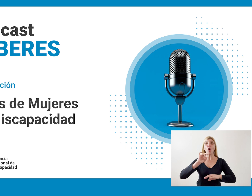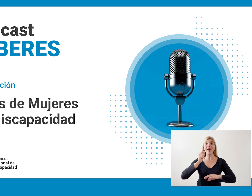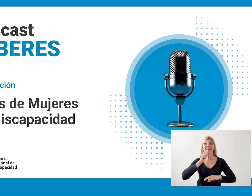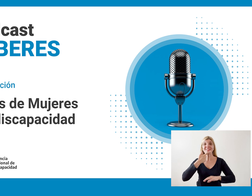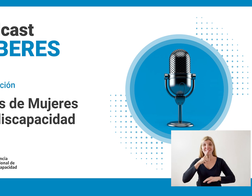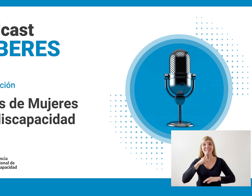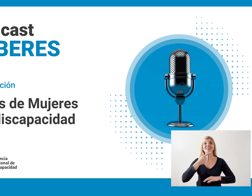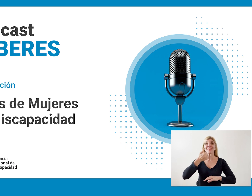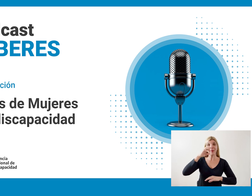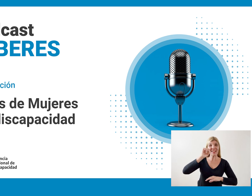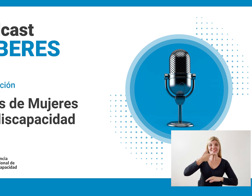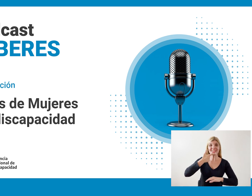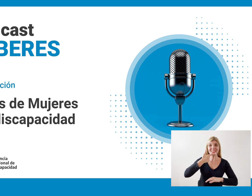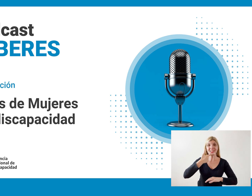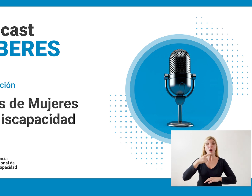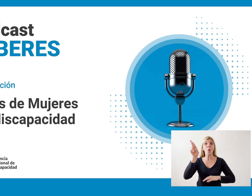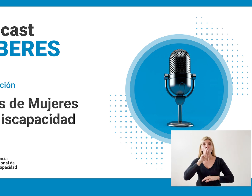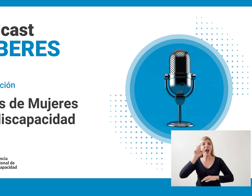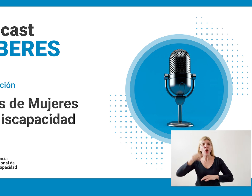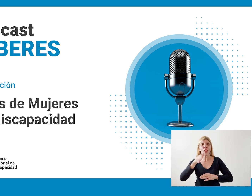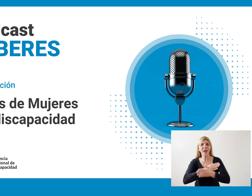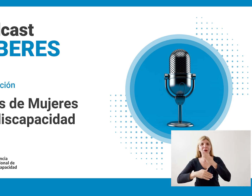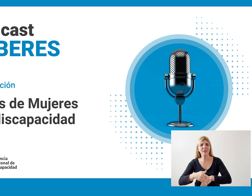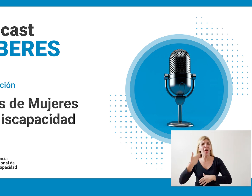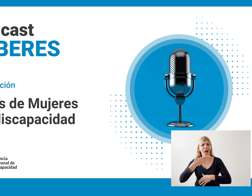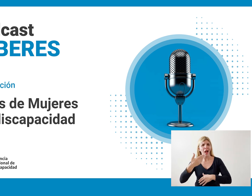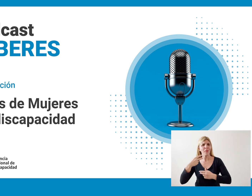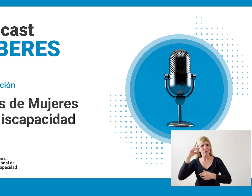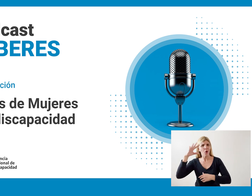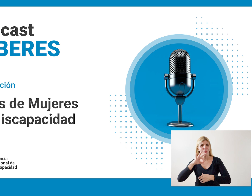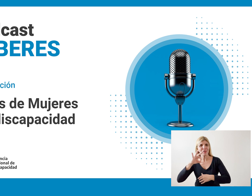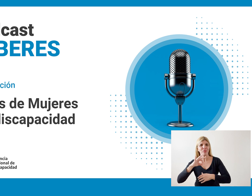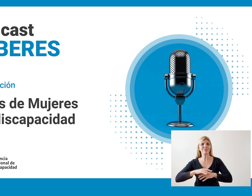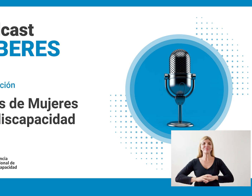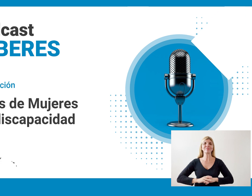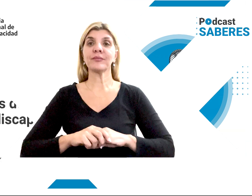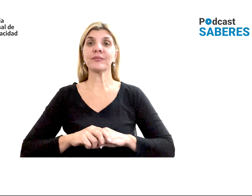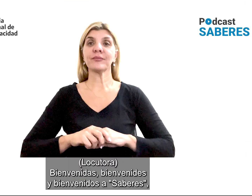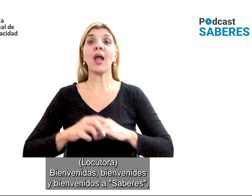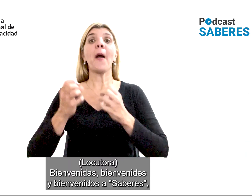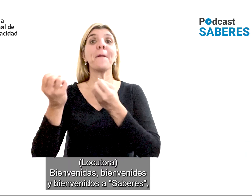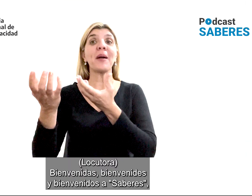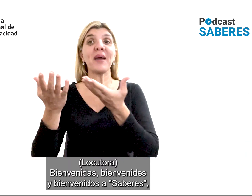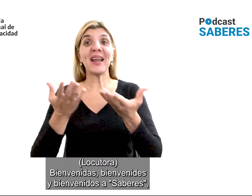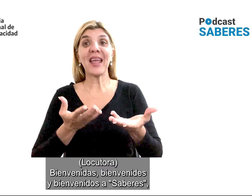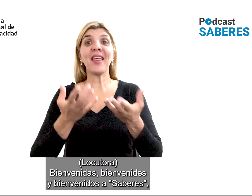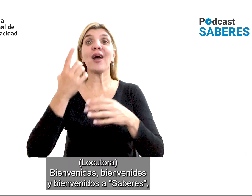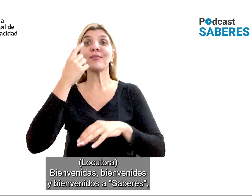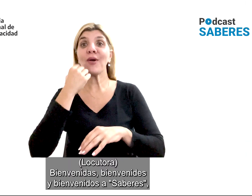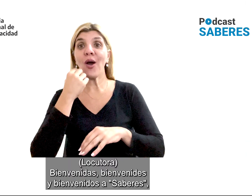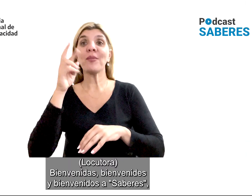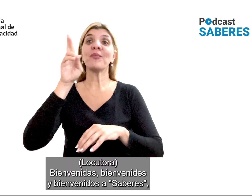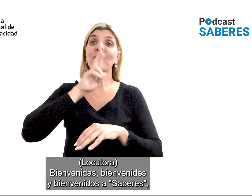Podcast Saberes. Presentación, Voces de Mujeres con Discapacidad. Bienvenidas,